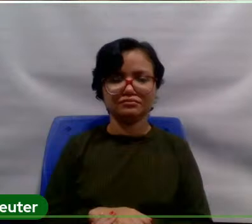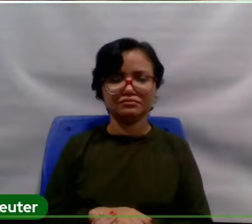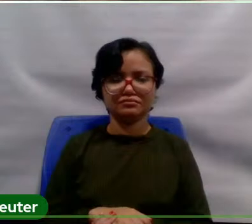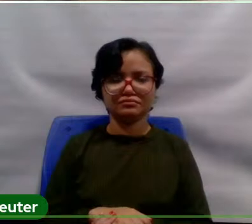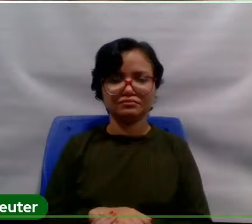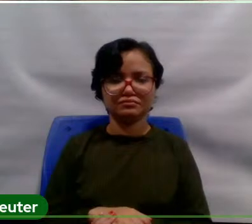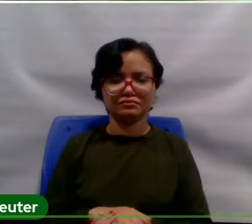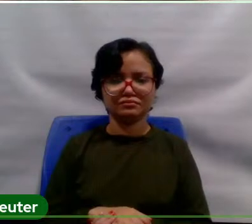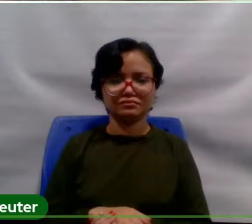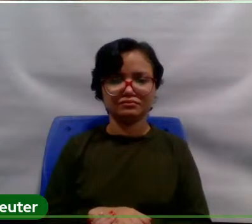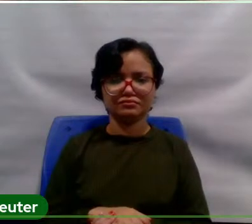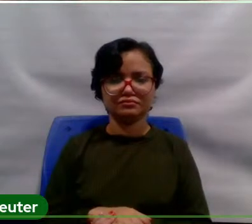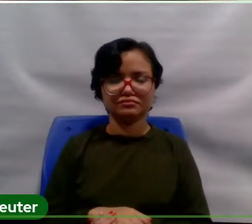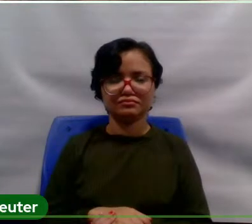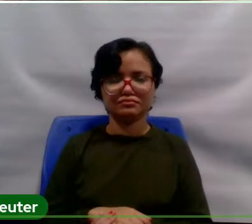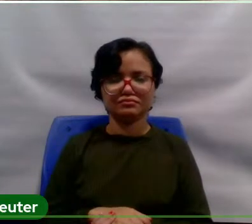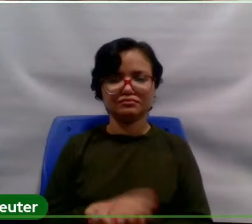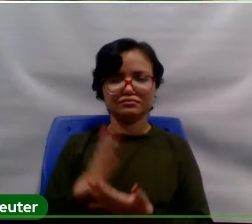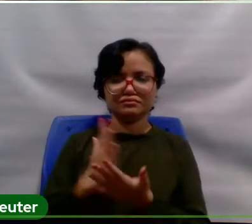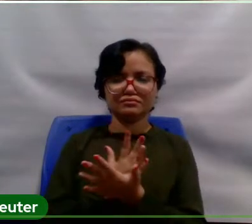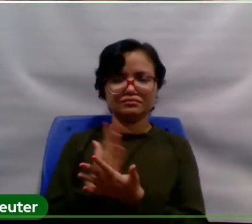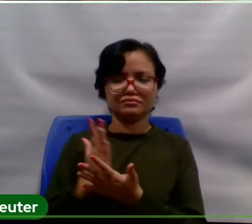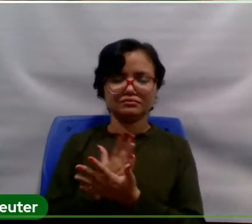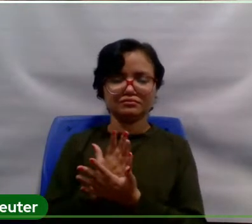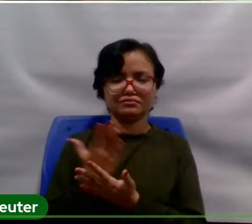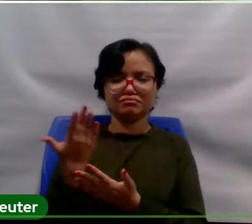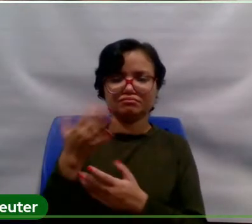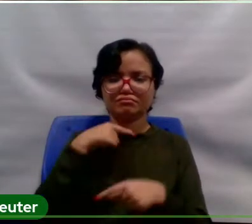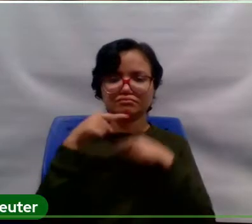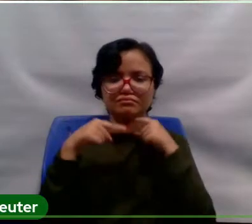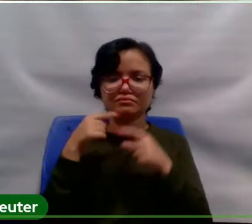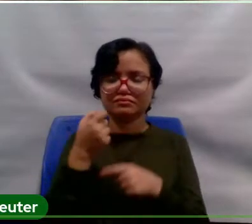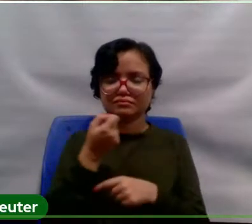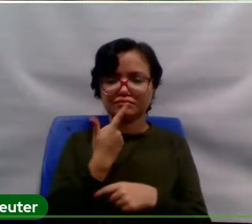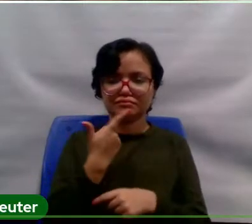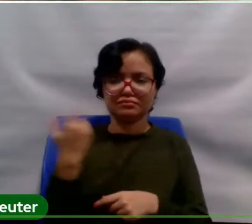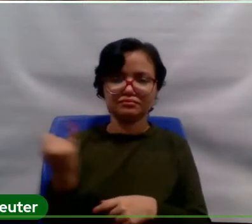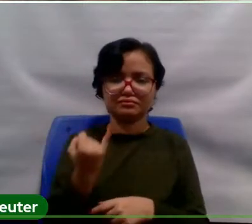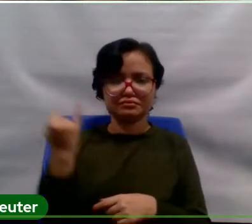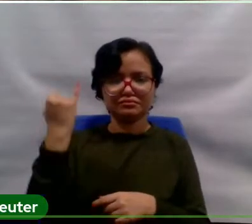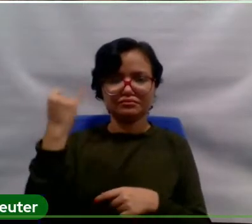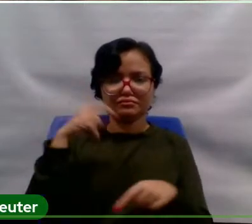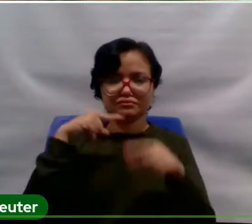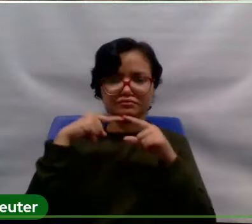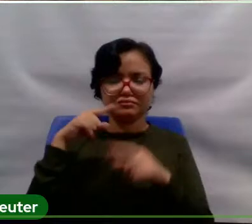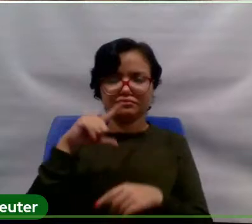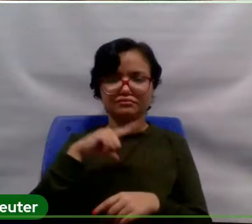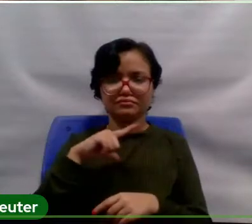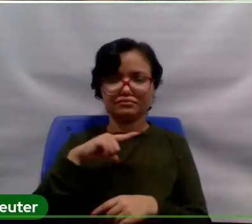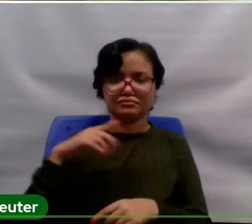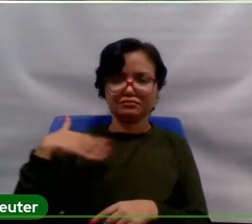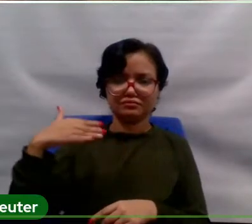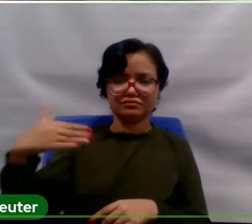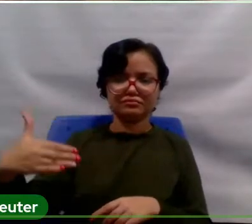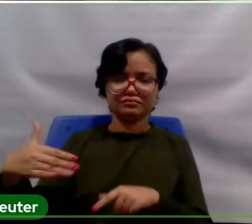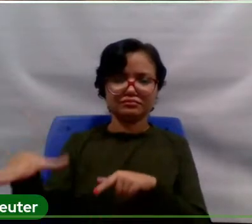incertezas, né? E eu acho que vai ser importante as discussões que a gente vai ter ao longo da semana.